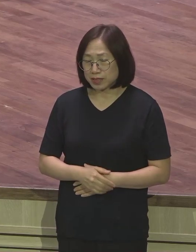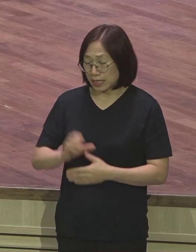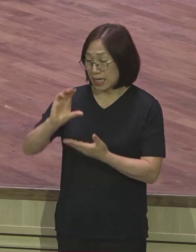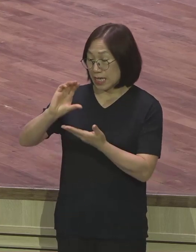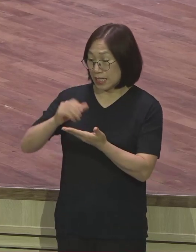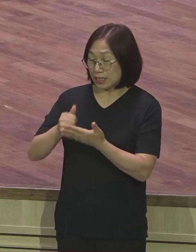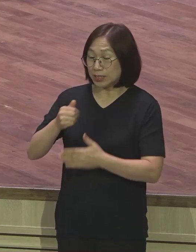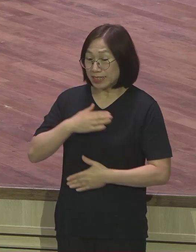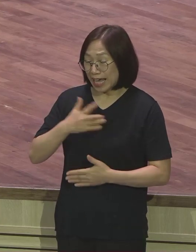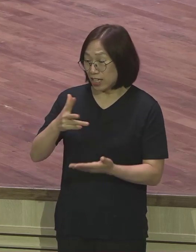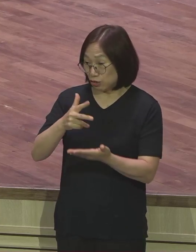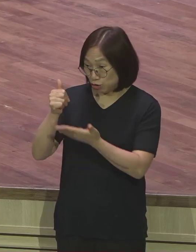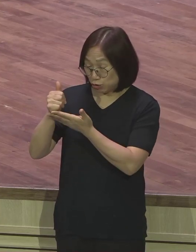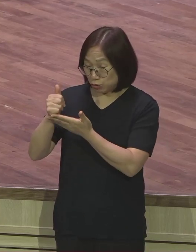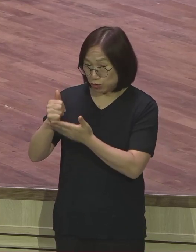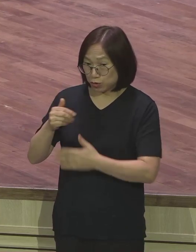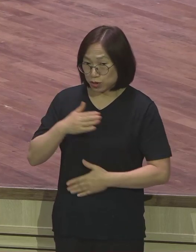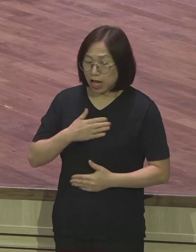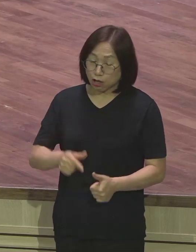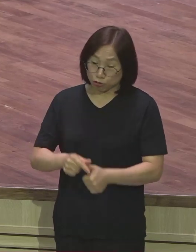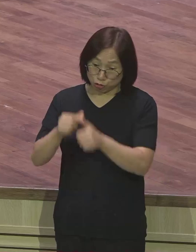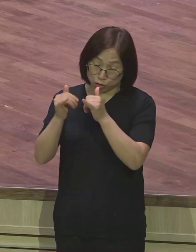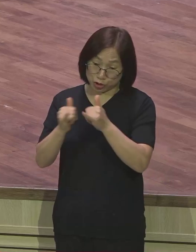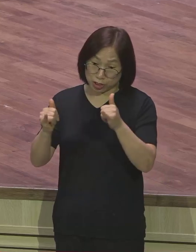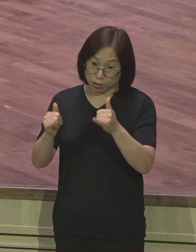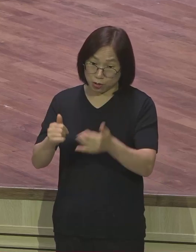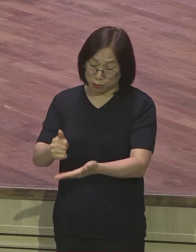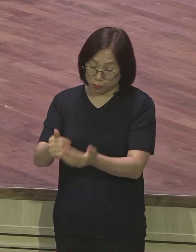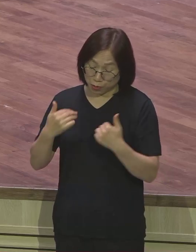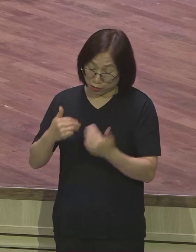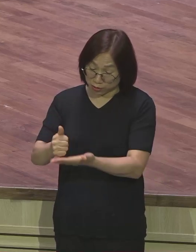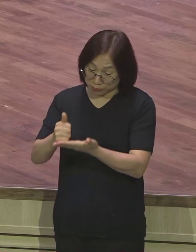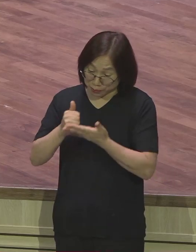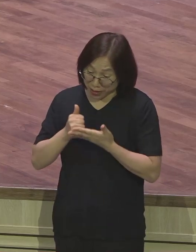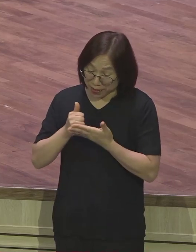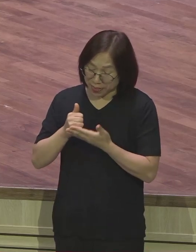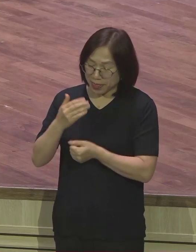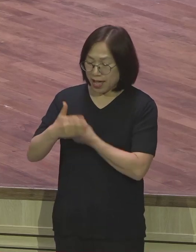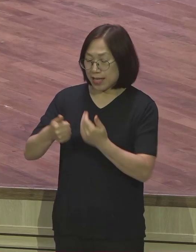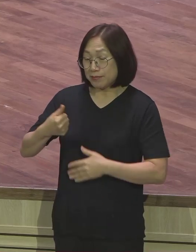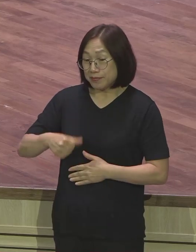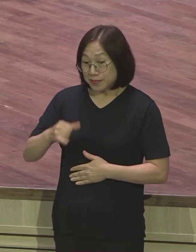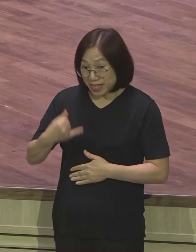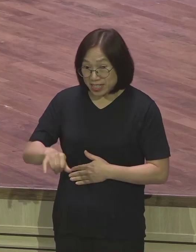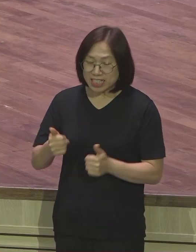나의 주인으로 나의 구원자로 모셔드린 하나님 자녀된 신분 때문입니다.